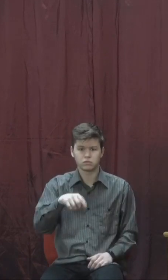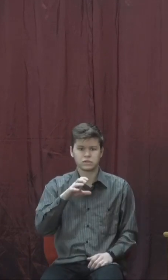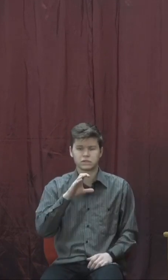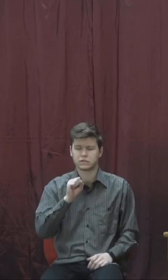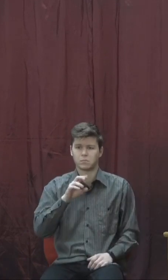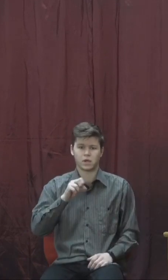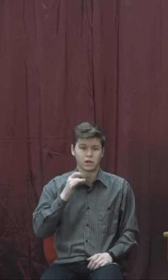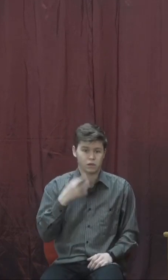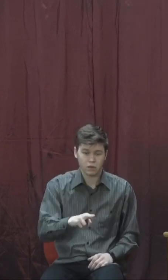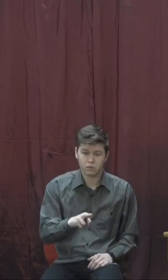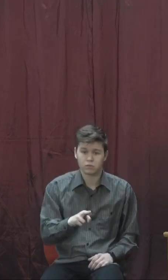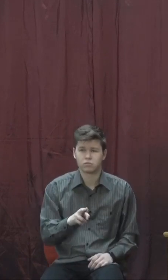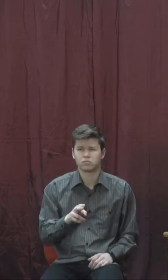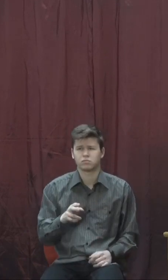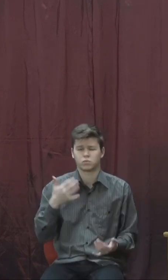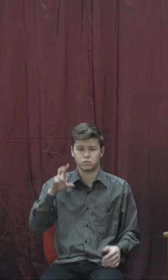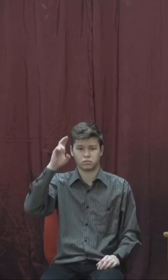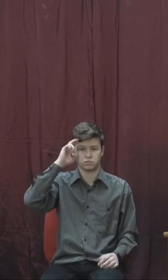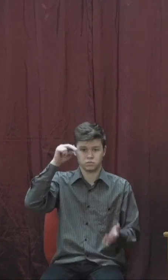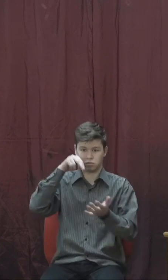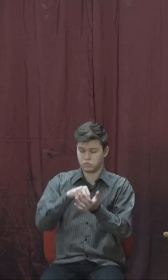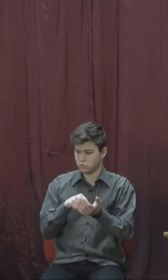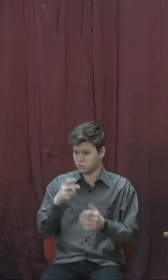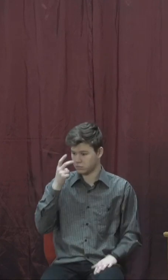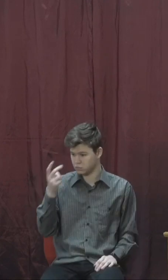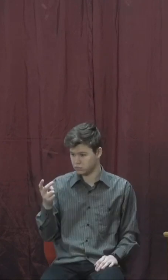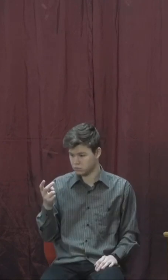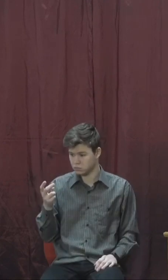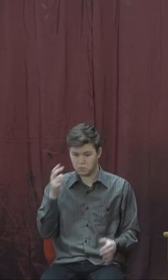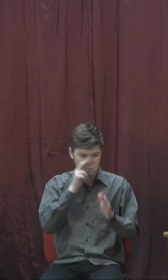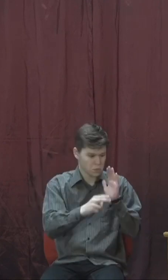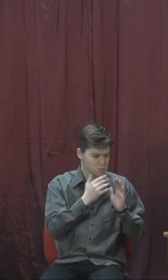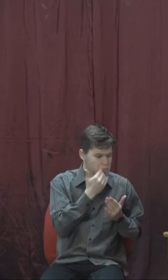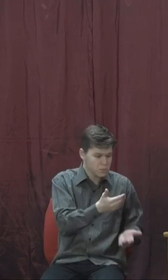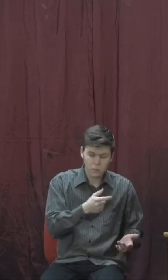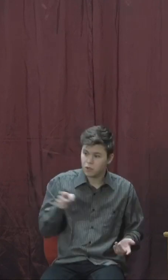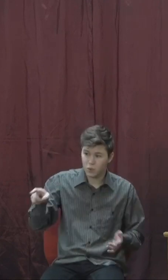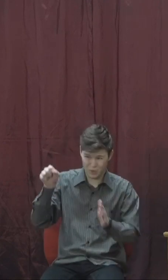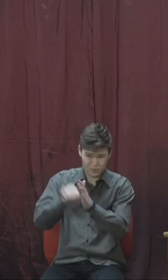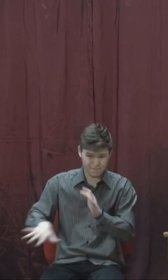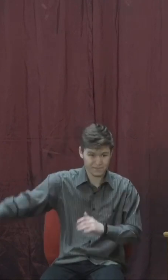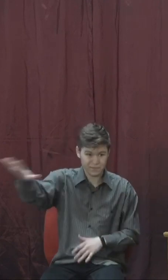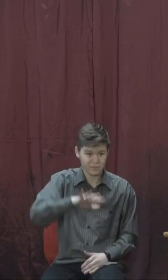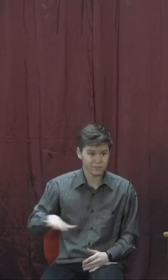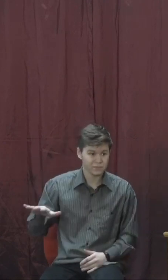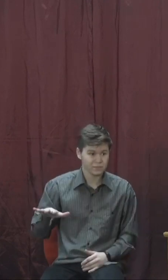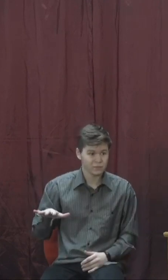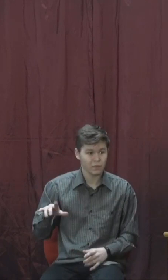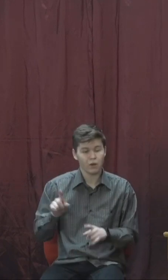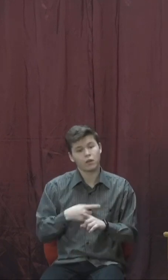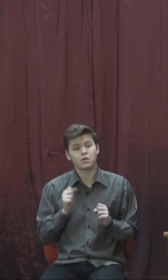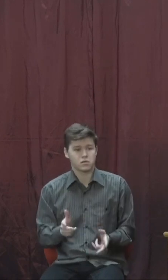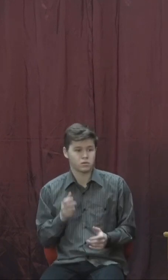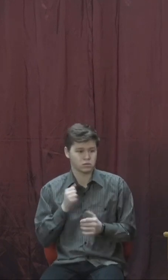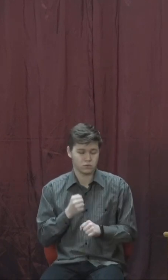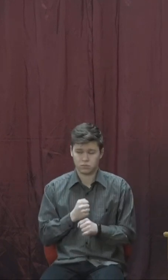сказав Ізраїліцар до Єлисея, коли побачив їх, чи побити їх, чи побити мій батьку? А